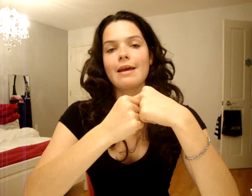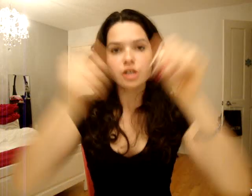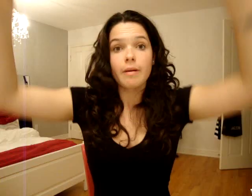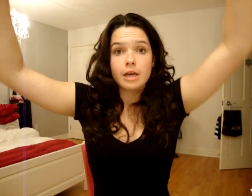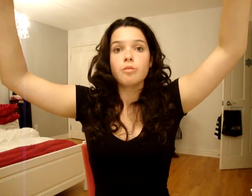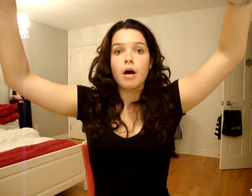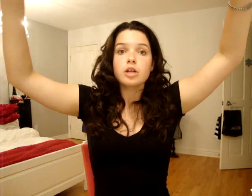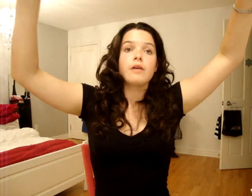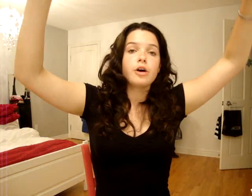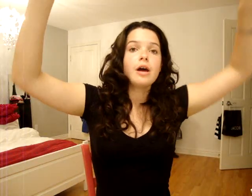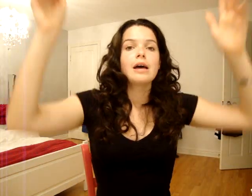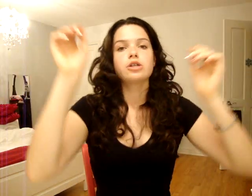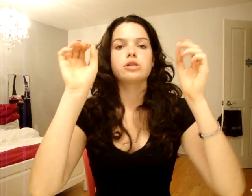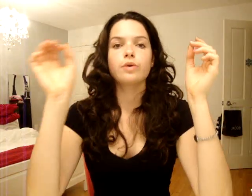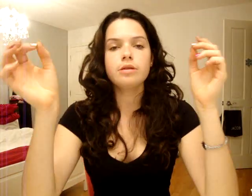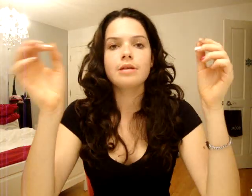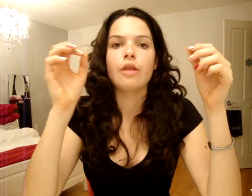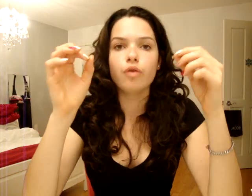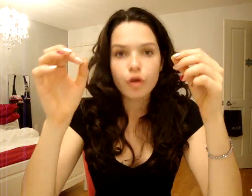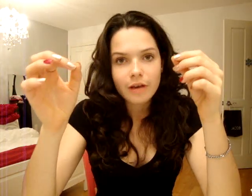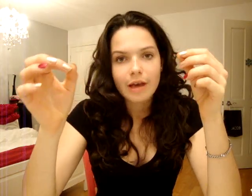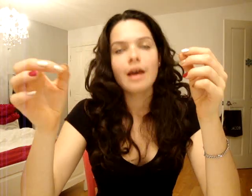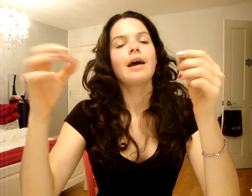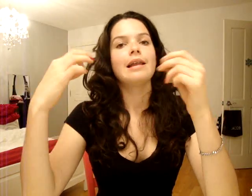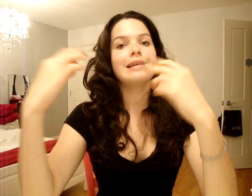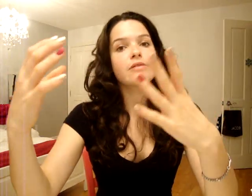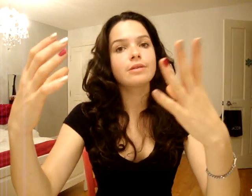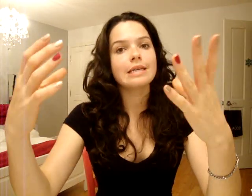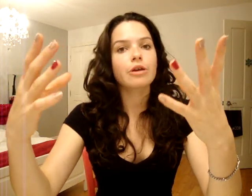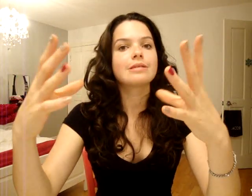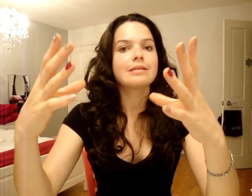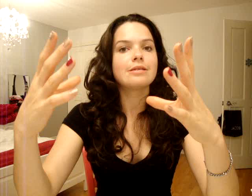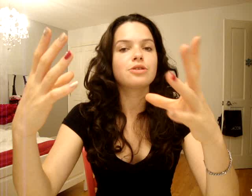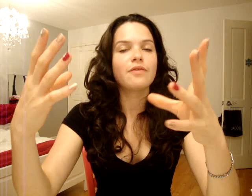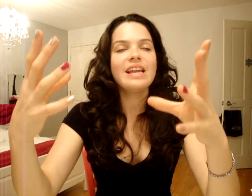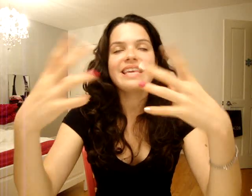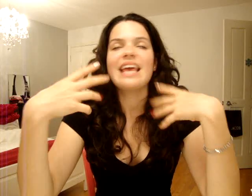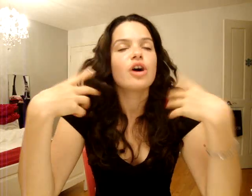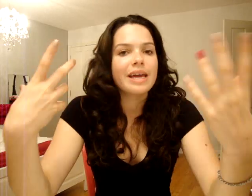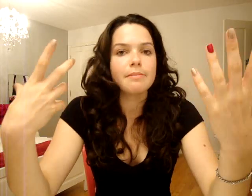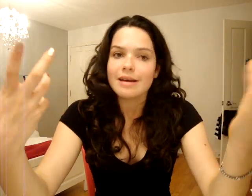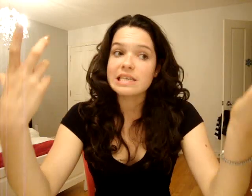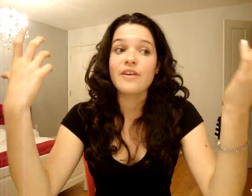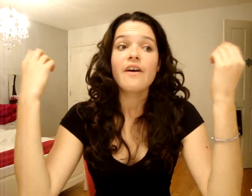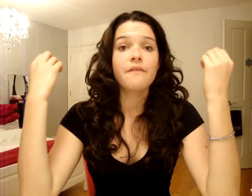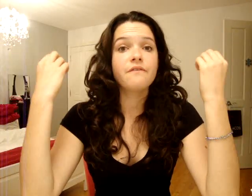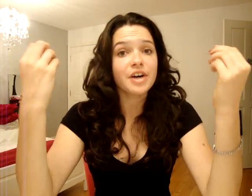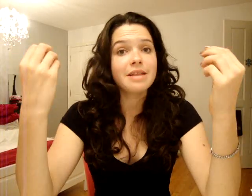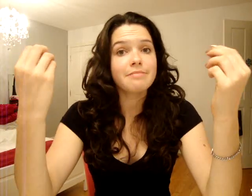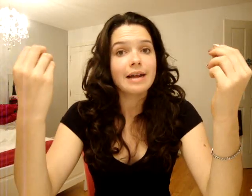Puis là, je suis comme, OK, je suis mort. Tu m'en vas. Genre, soigne dans la nuque. Laissez-moi vous dire que ce feeling est horrible. Ça fait fucking mal.